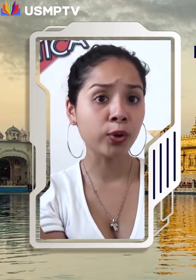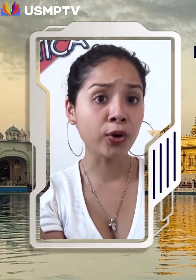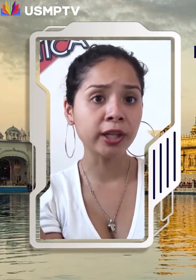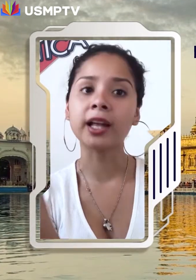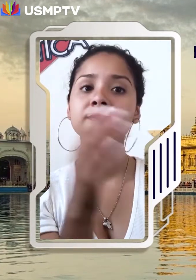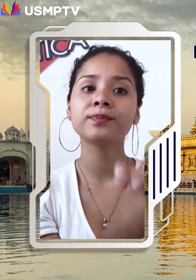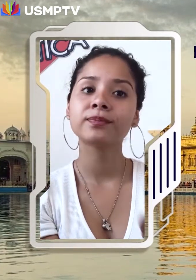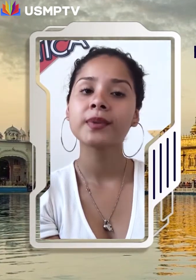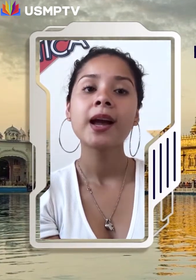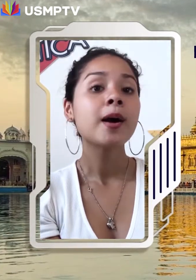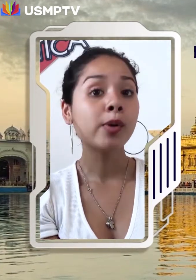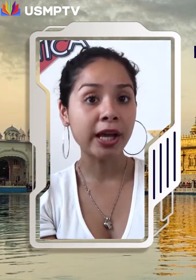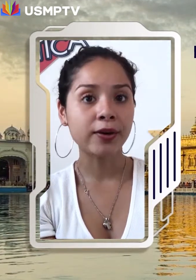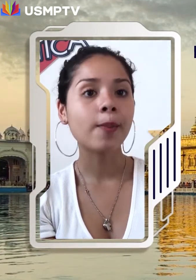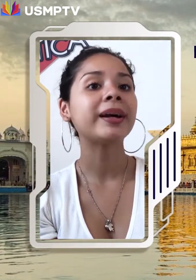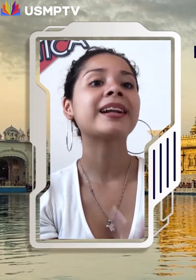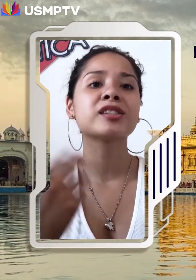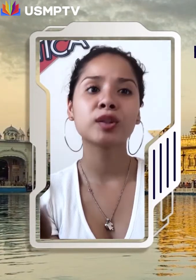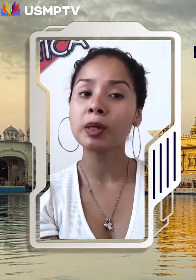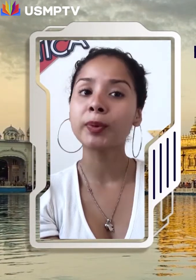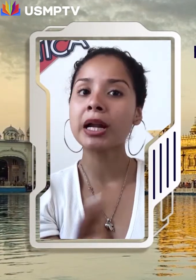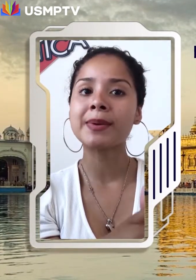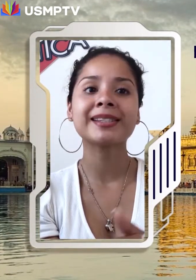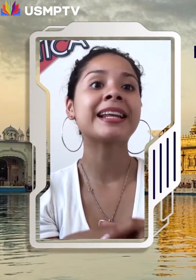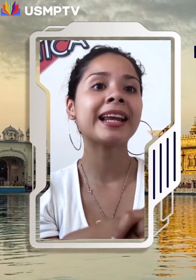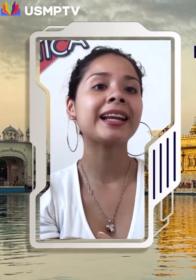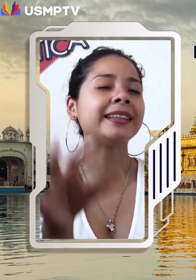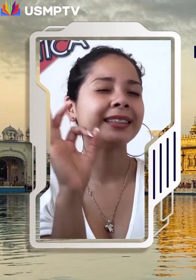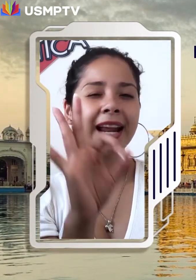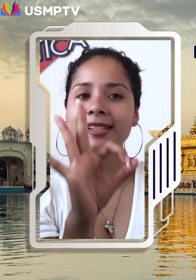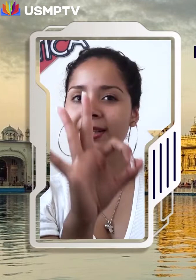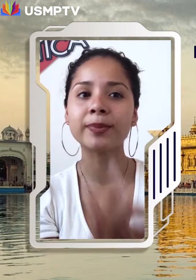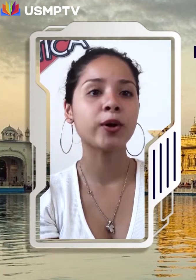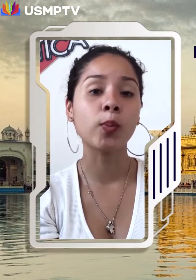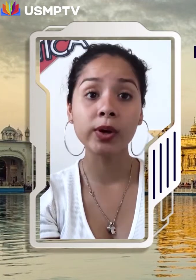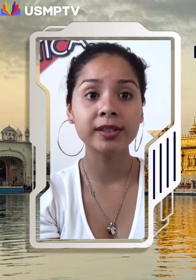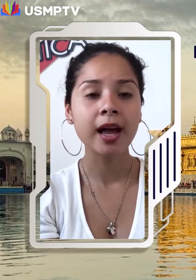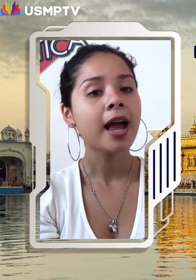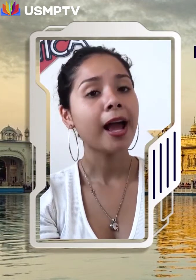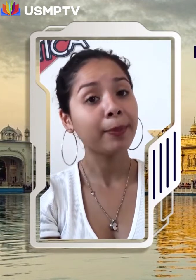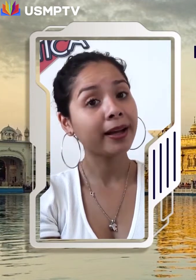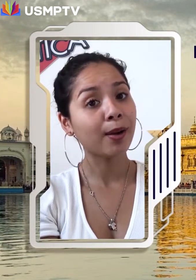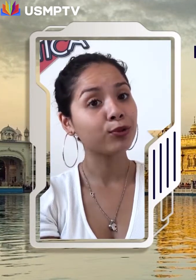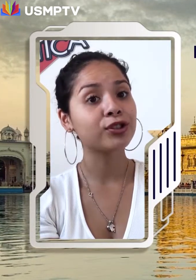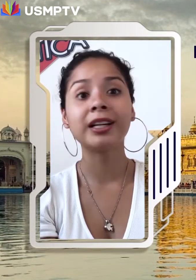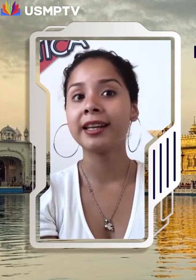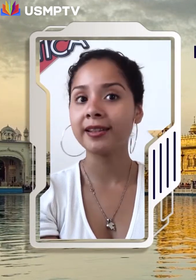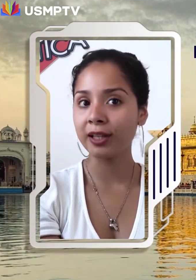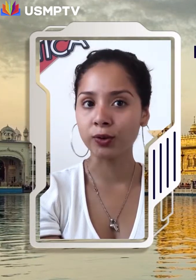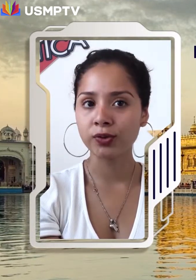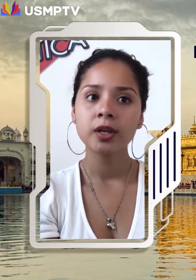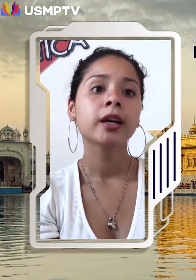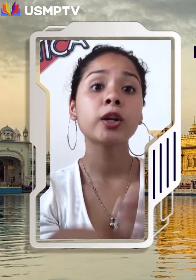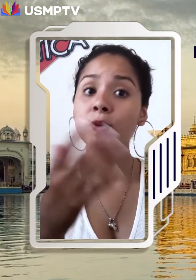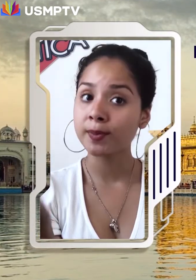o incógnita Por ello, para resolver problemas de regla de 3 simple compuesta aplicamos la ley de signos que no es